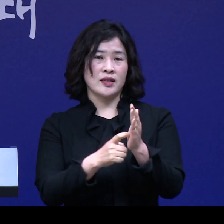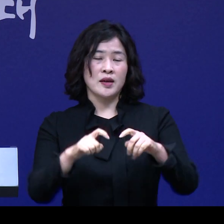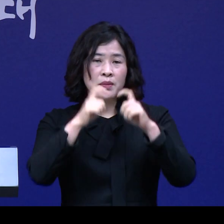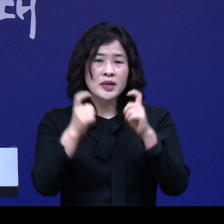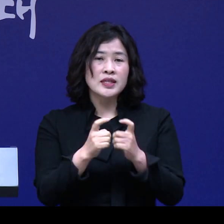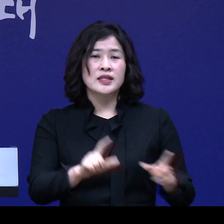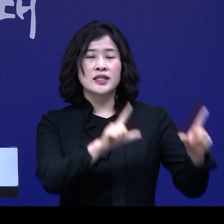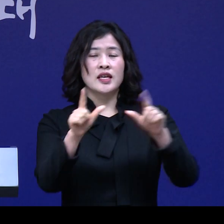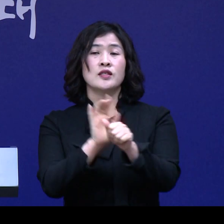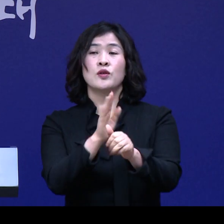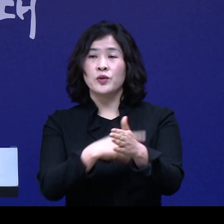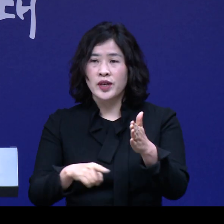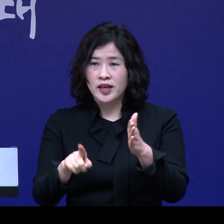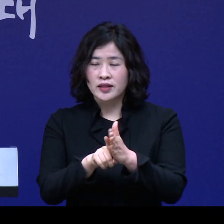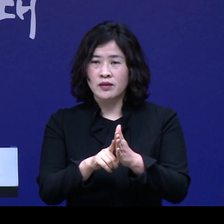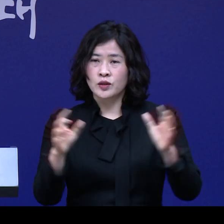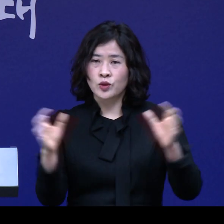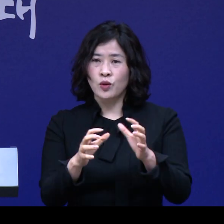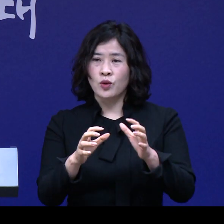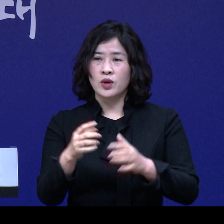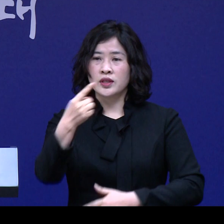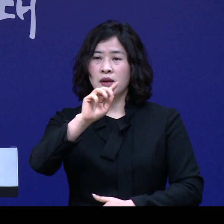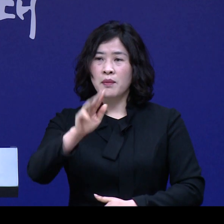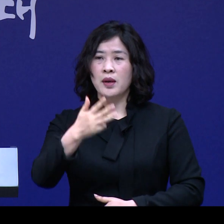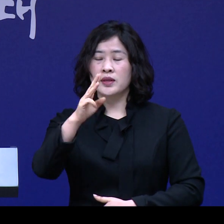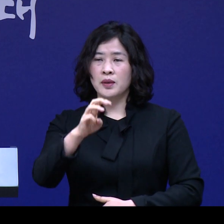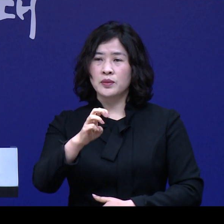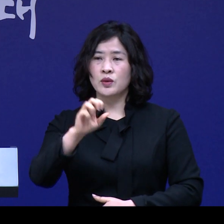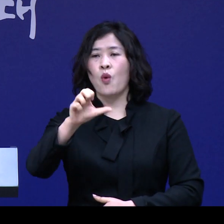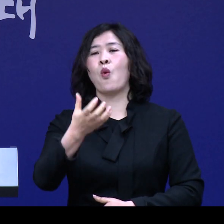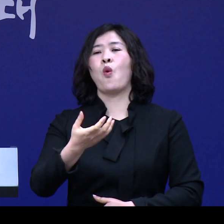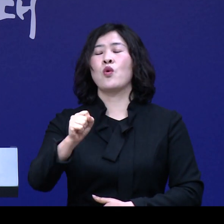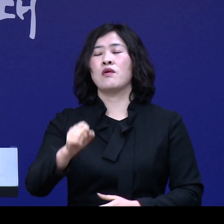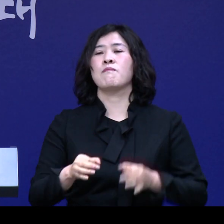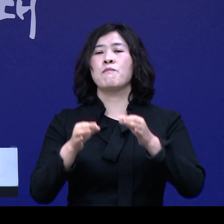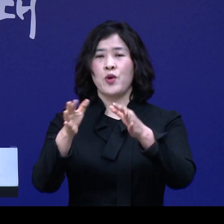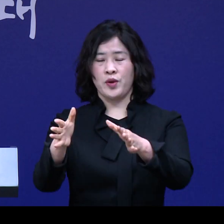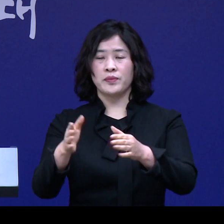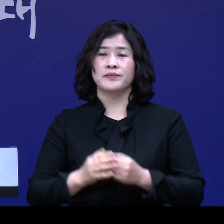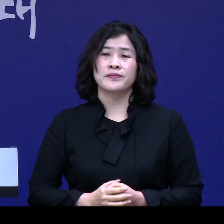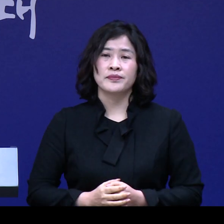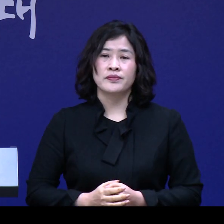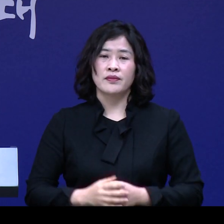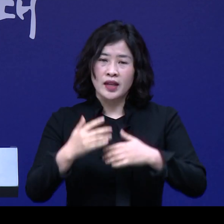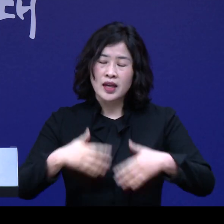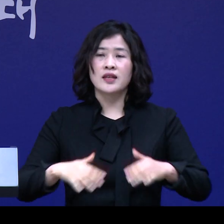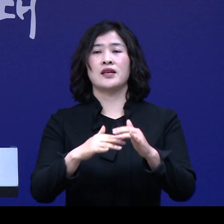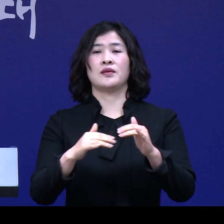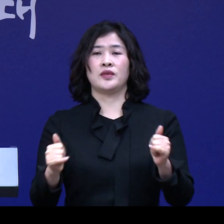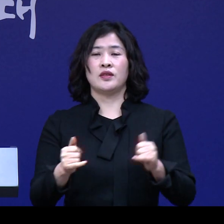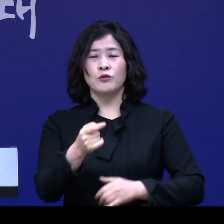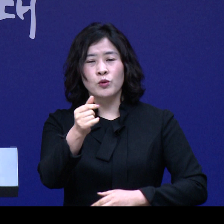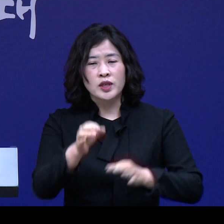민생지원을 위해서 총 1835억 원을 투입을 해서 취약계층과